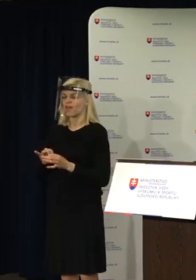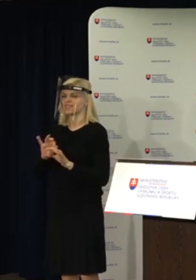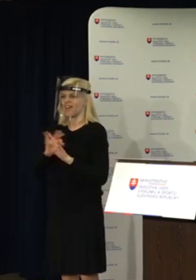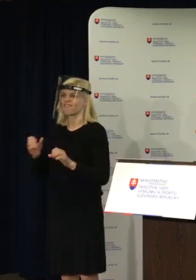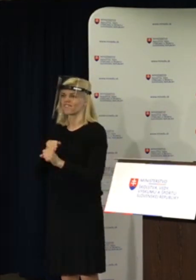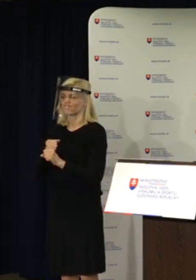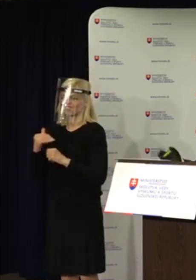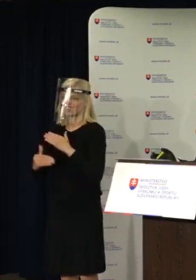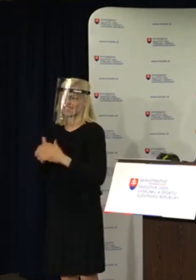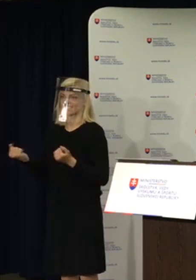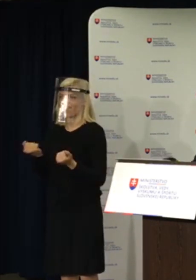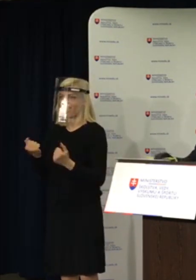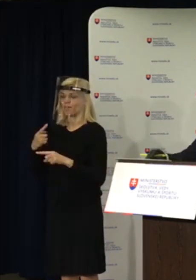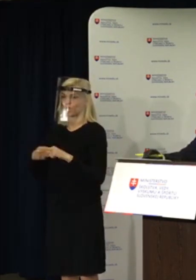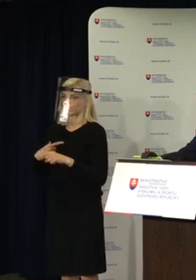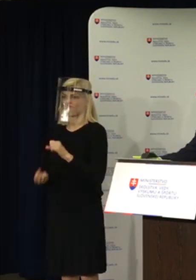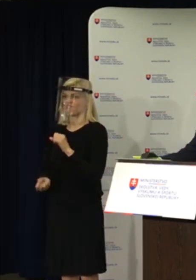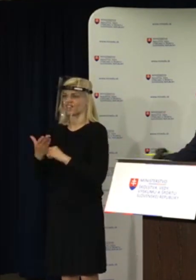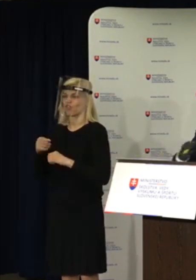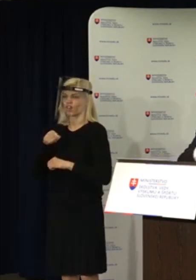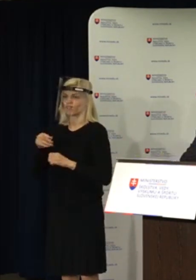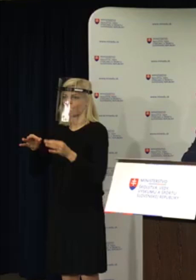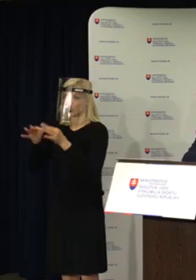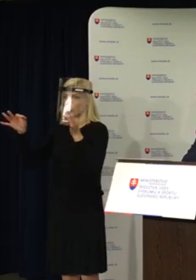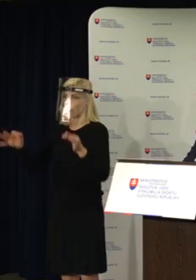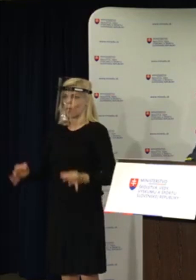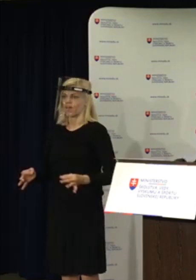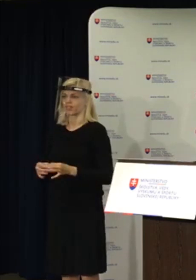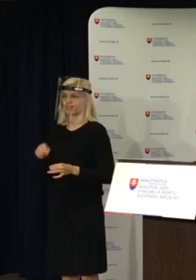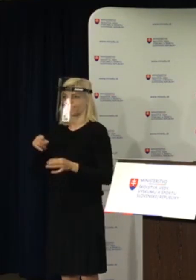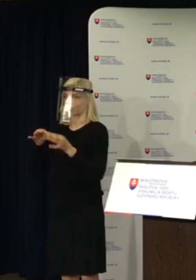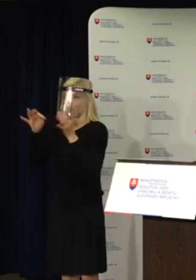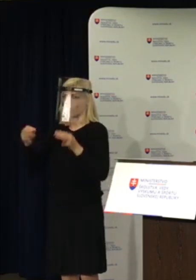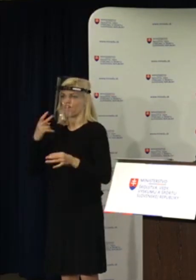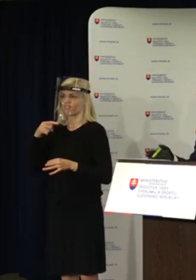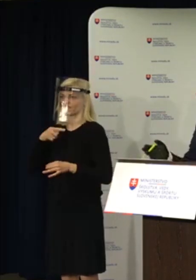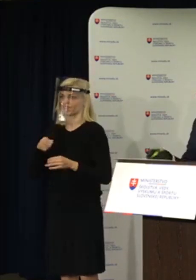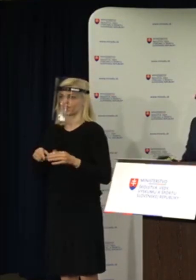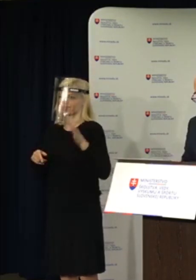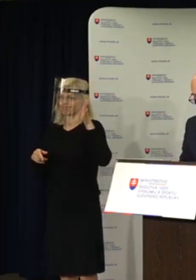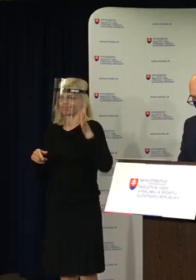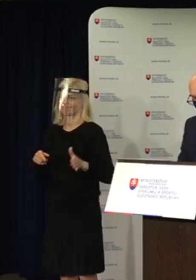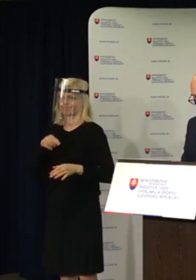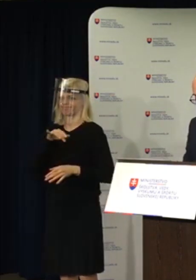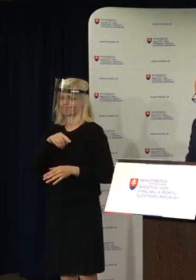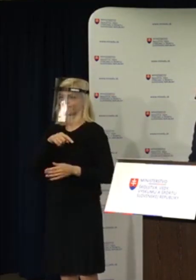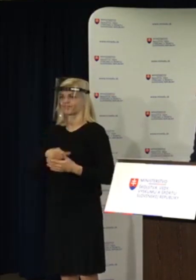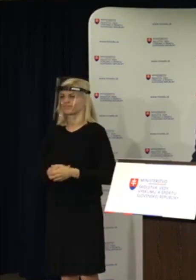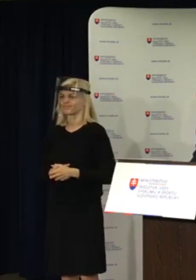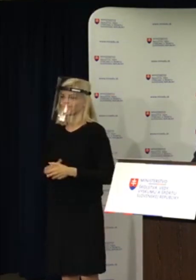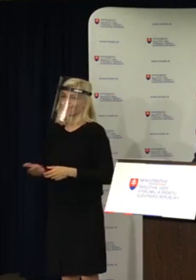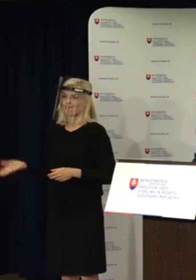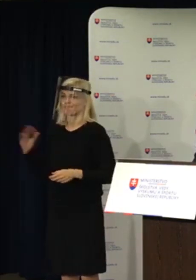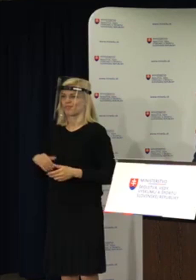A vytvorili sme tento dokument a to rozhodnutie, ktoré následne aj vidíte vedľa mňa. Tak poďme na to, milí maturanti.